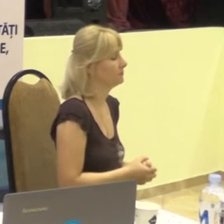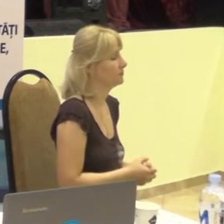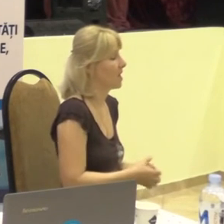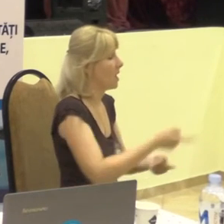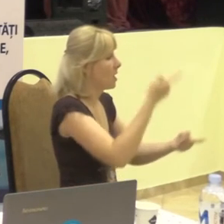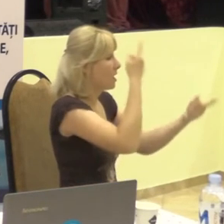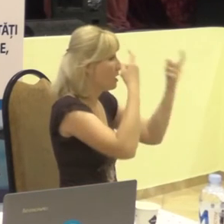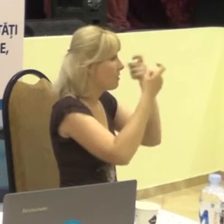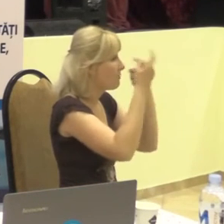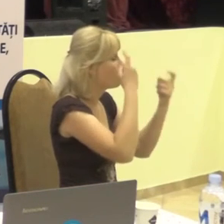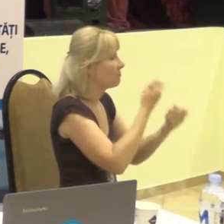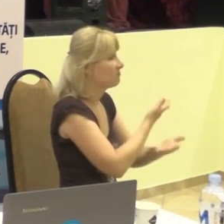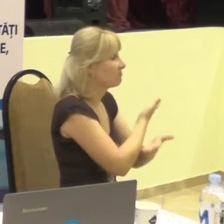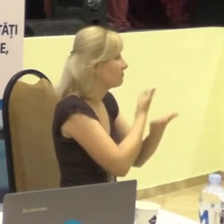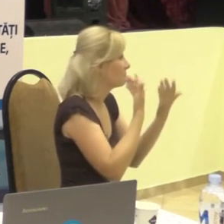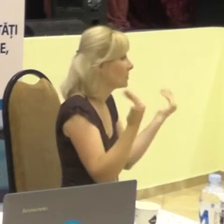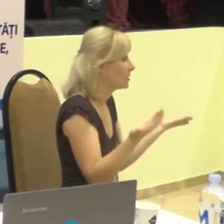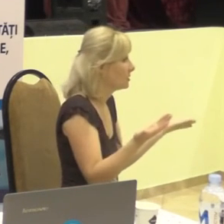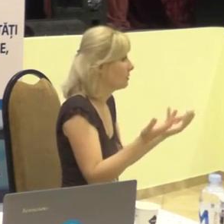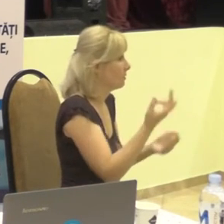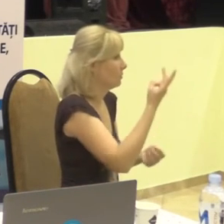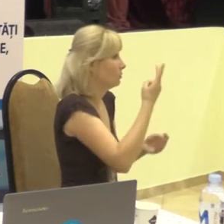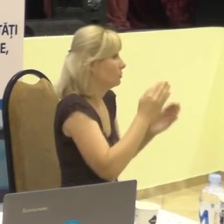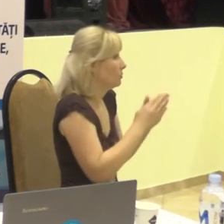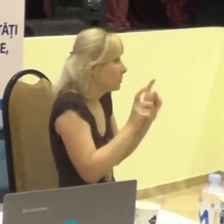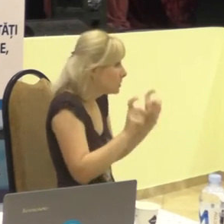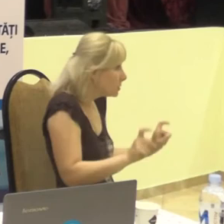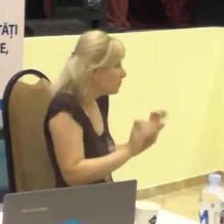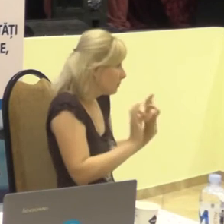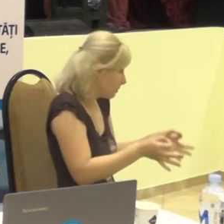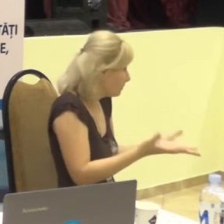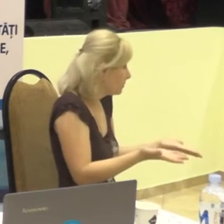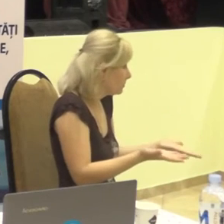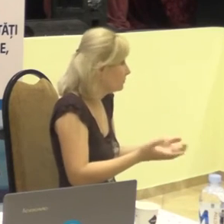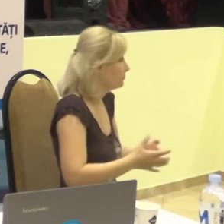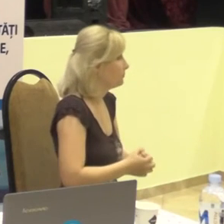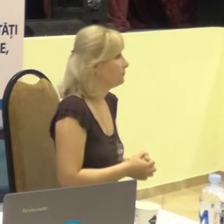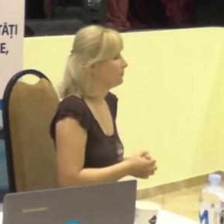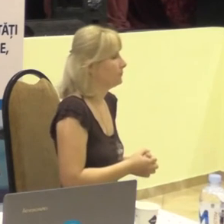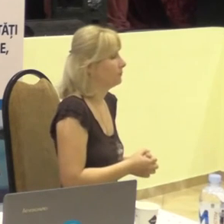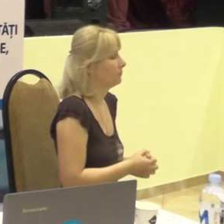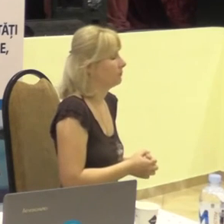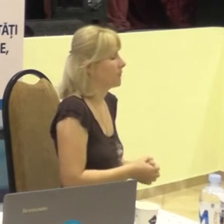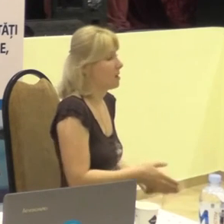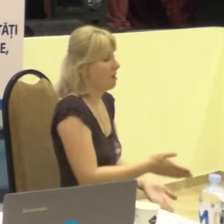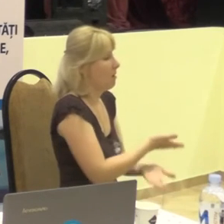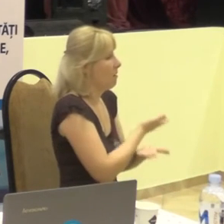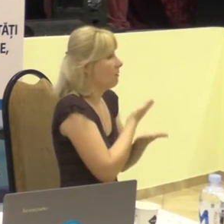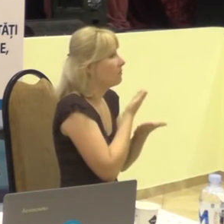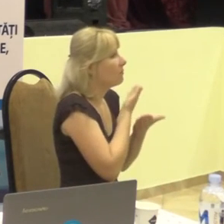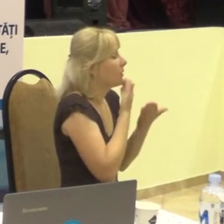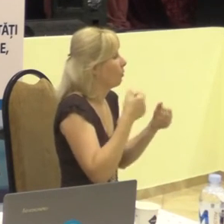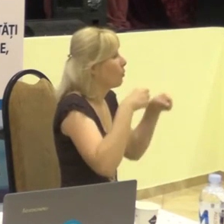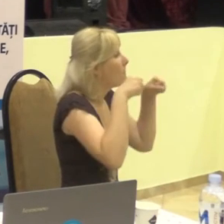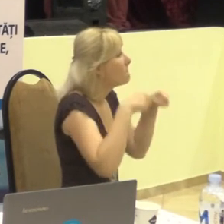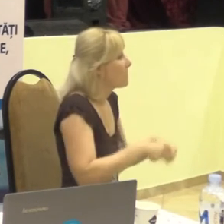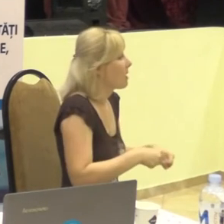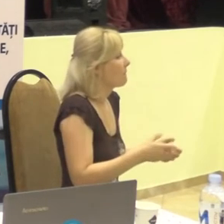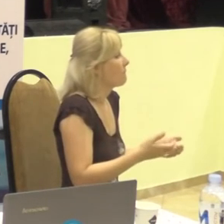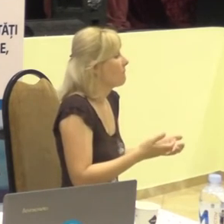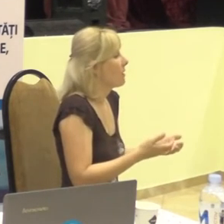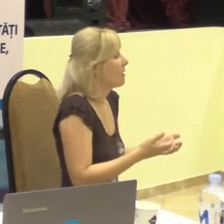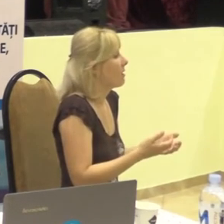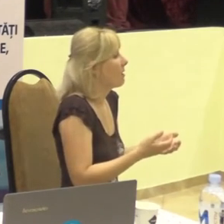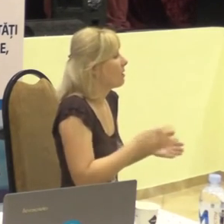Informația ei nu aveau că trebuie să stea acasă. Nu aveau că nu are dreptul să